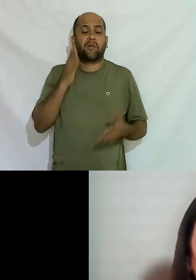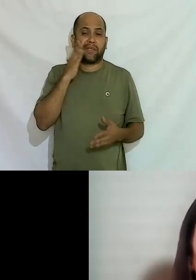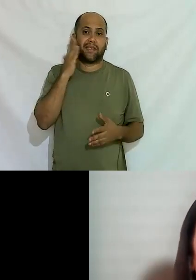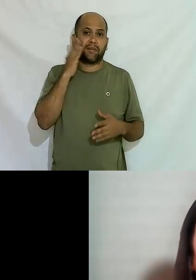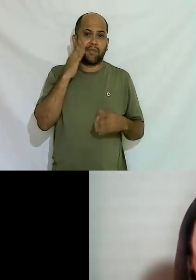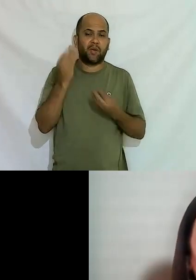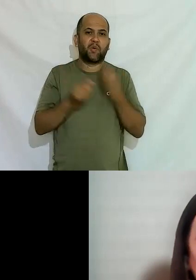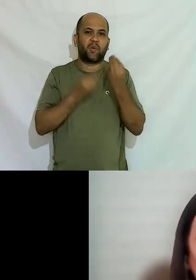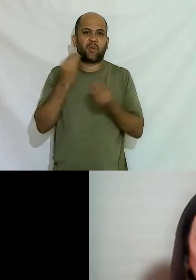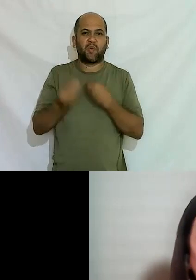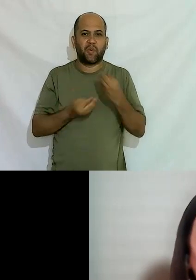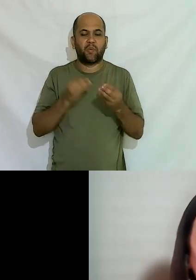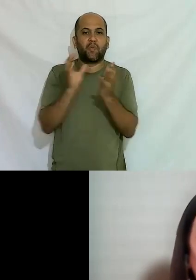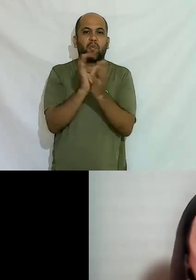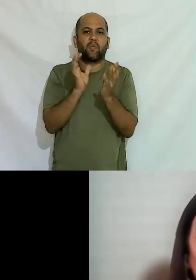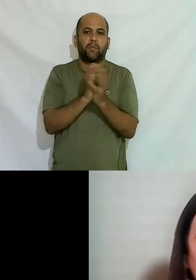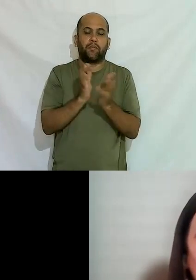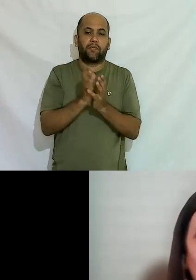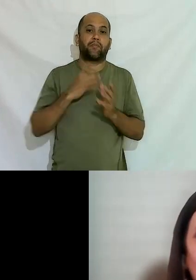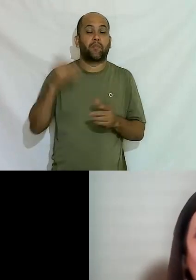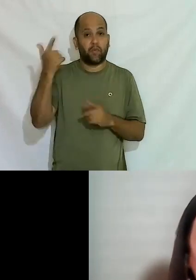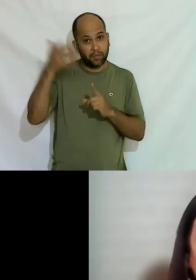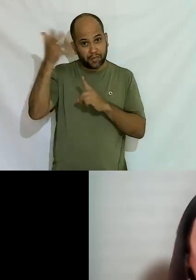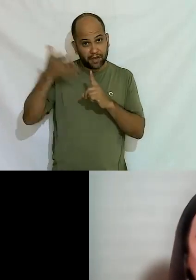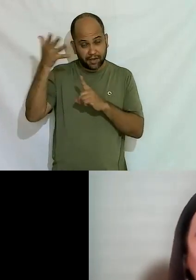aqui nesse mais um evento do mês da carreira